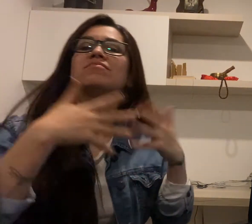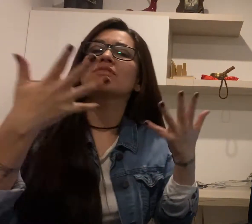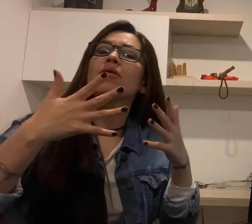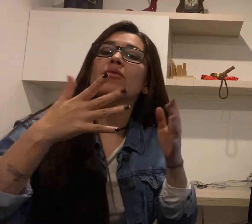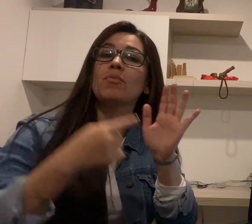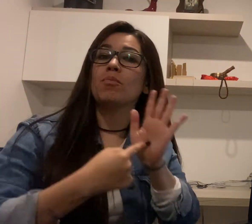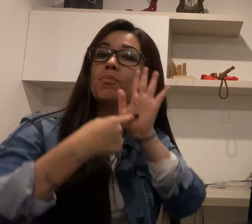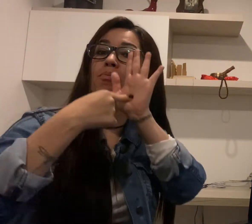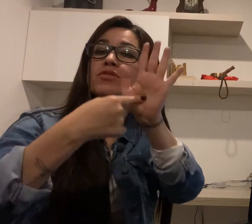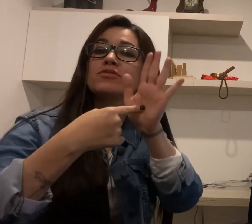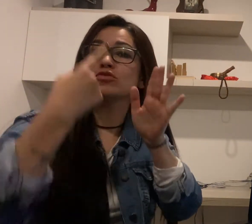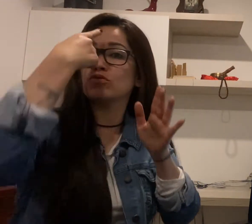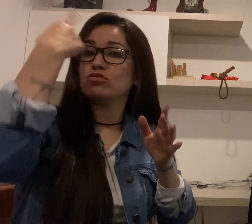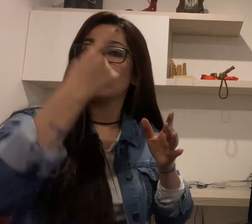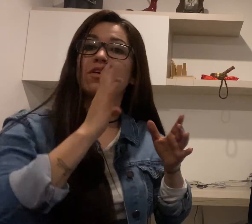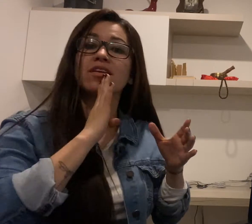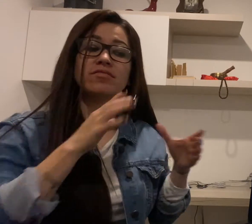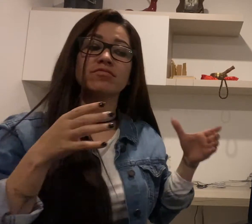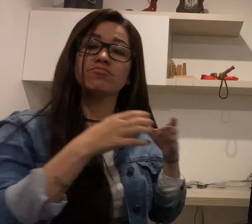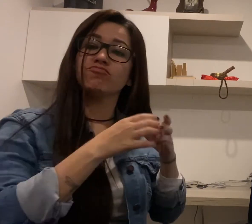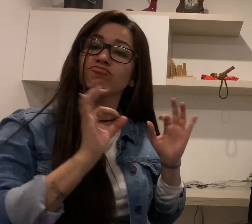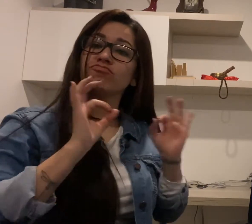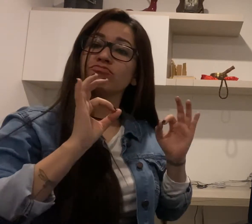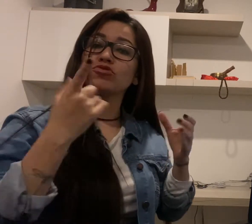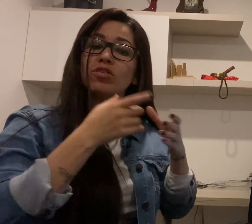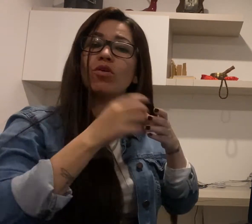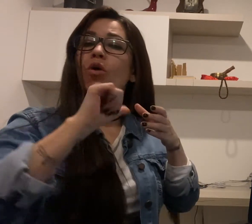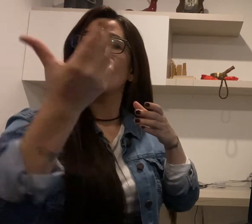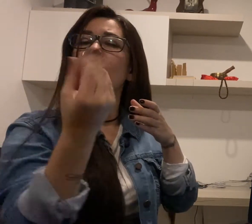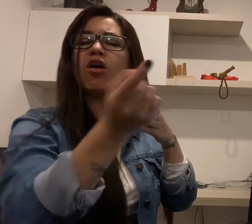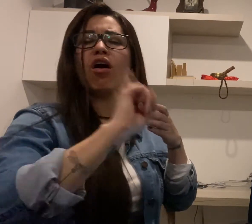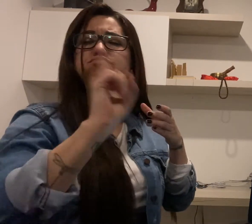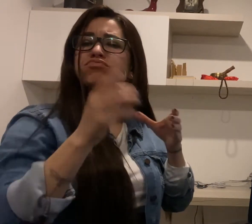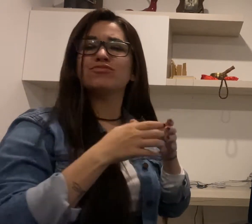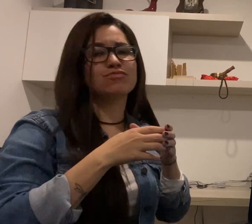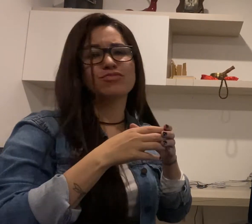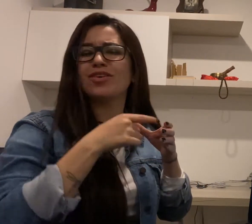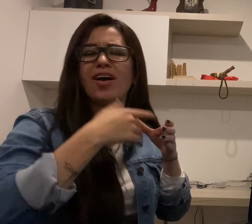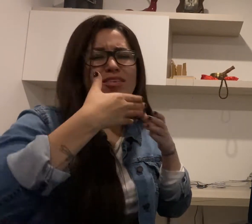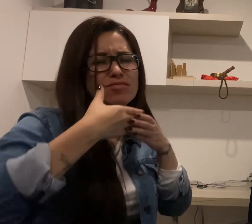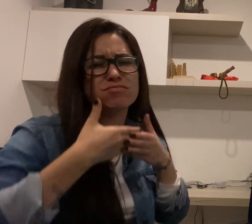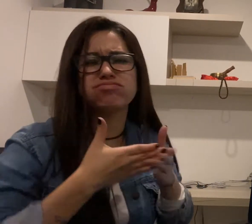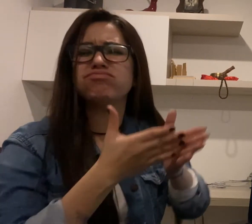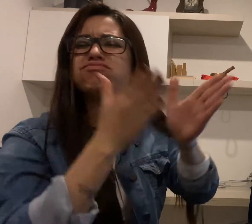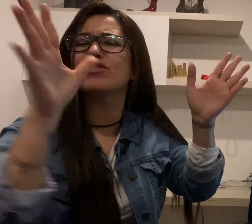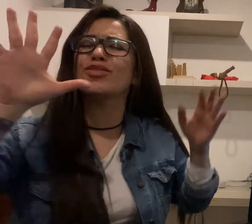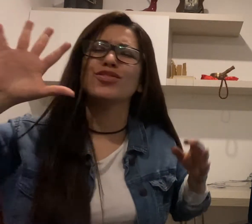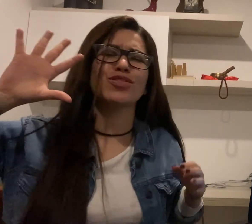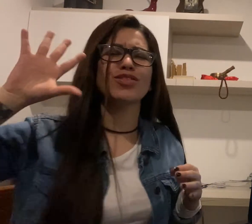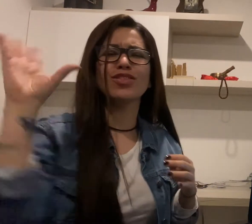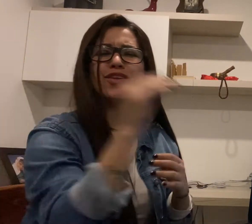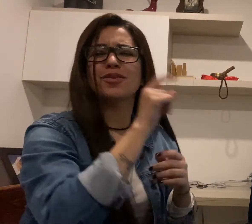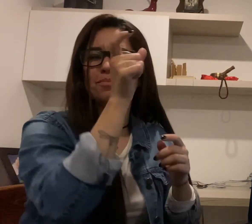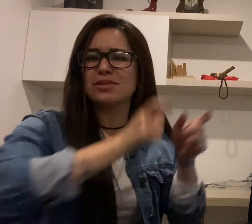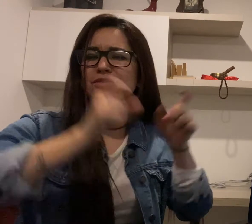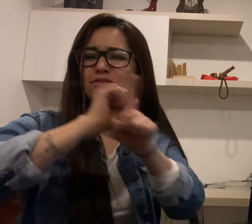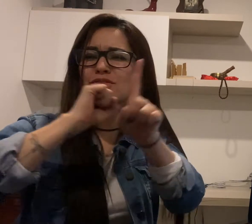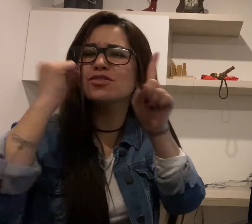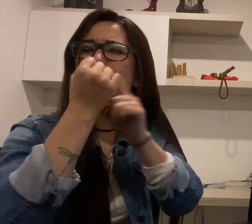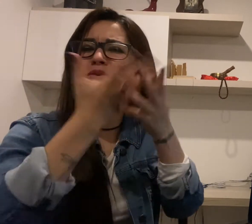Y el tercero es que busca presentar los elementos cotidianos como una forma de